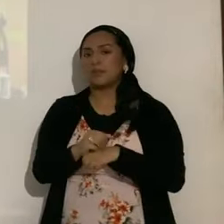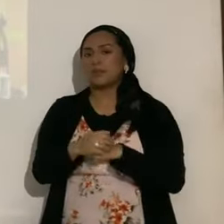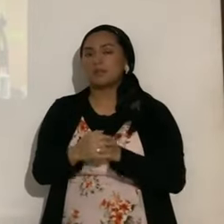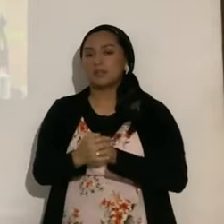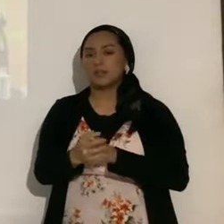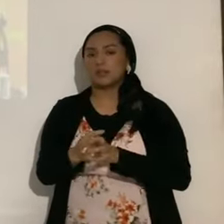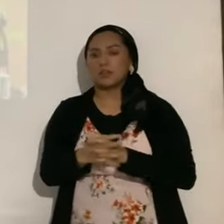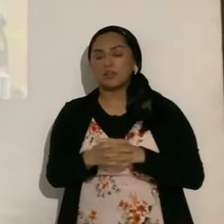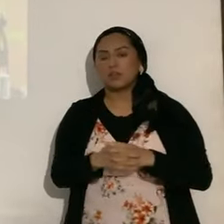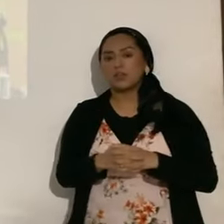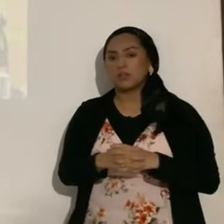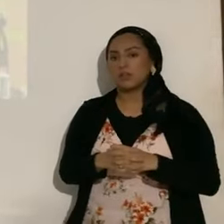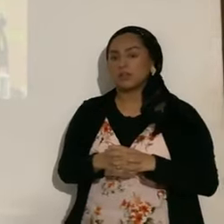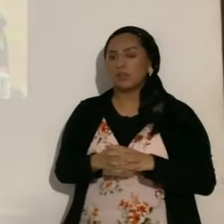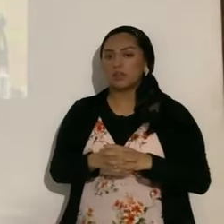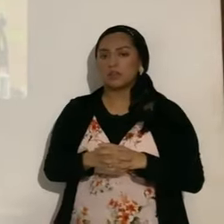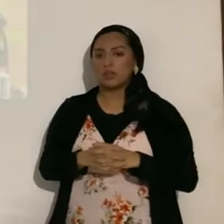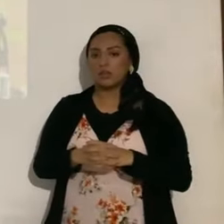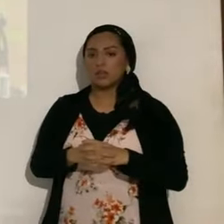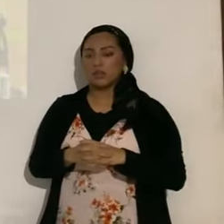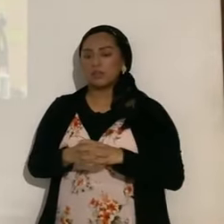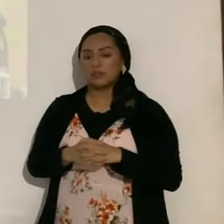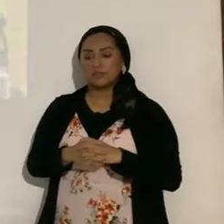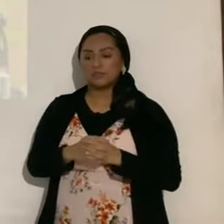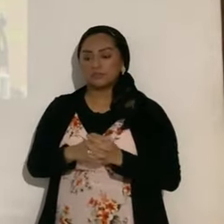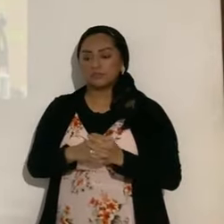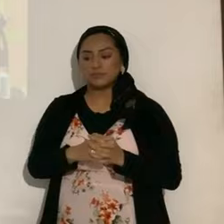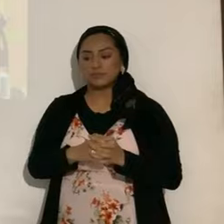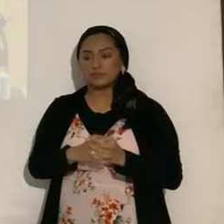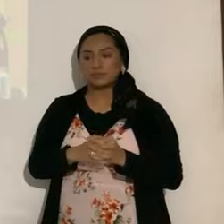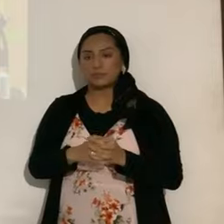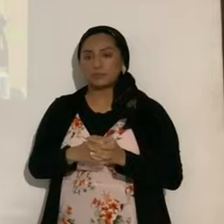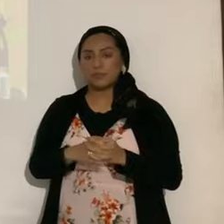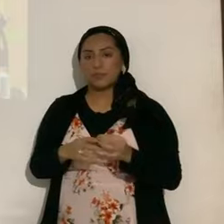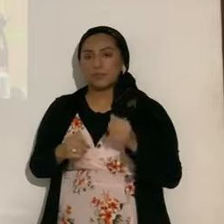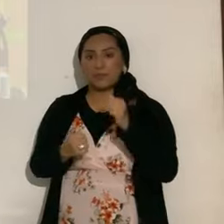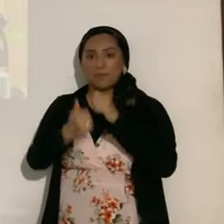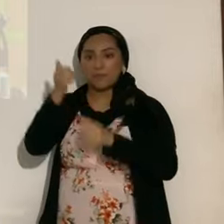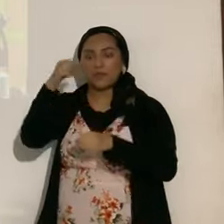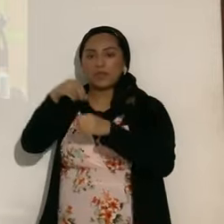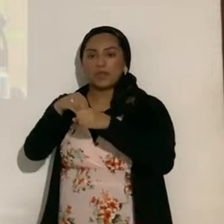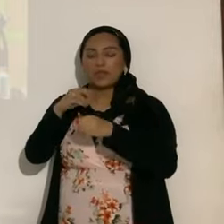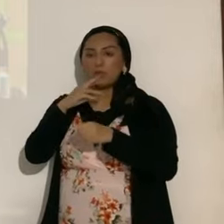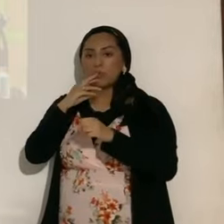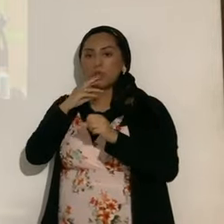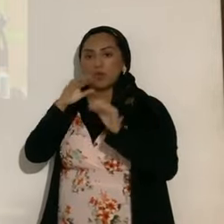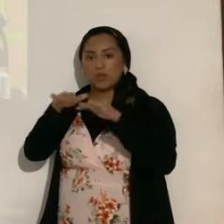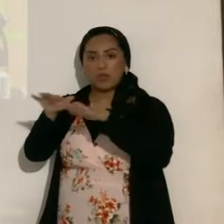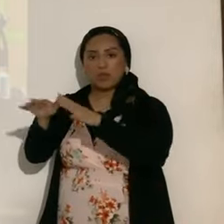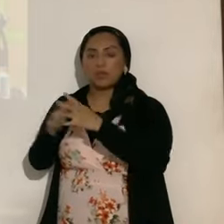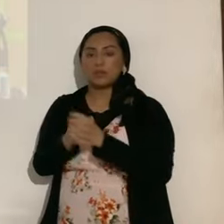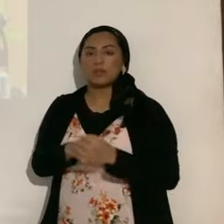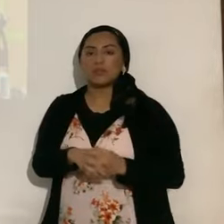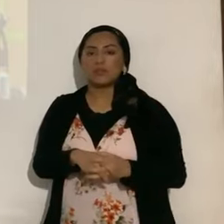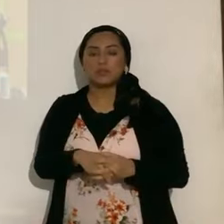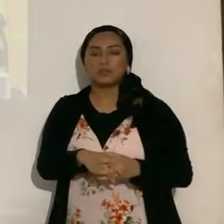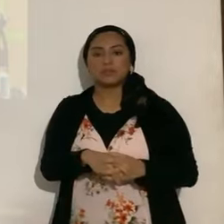¿sí? en ubicación remota, en el mar, porque la mayoría va a ser en el mar, los eclipses híbridos,